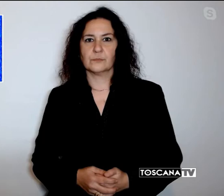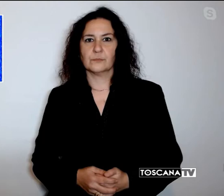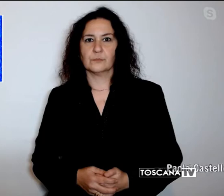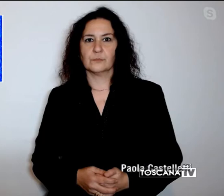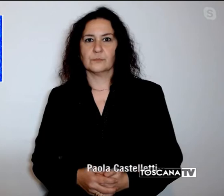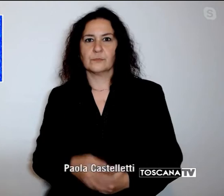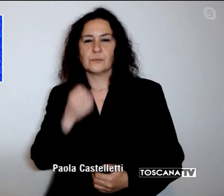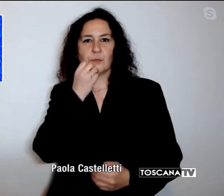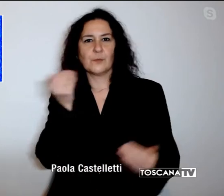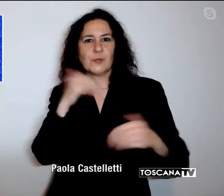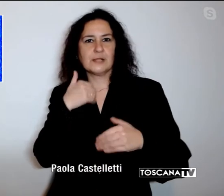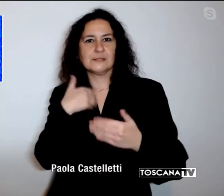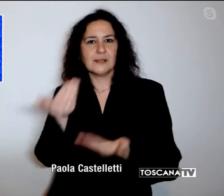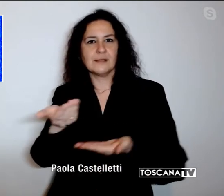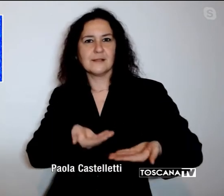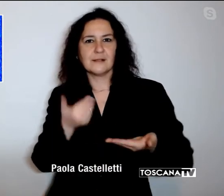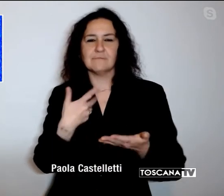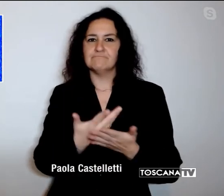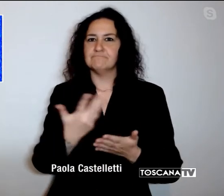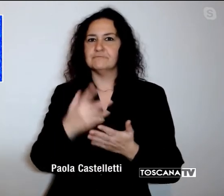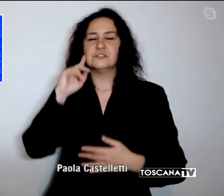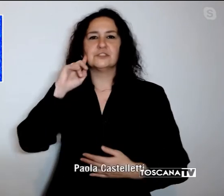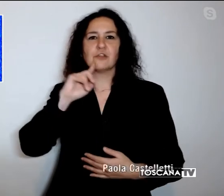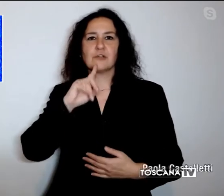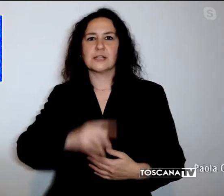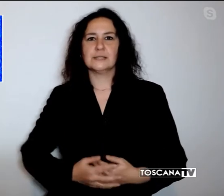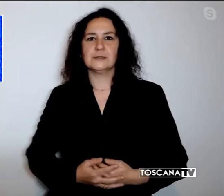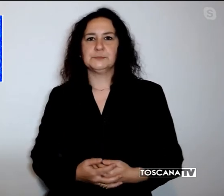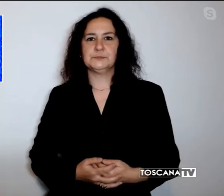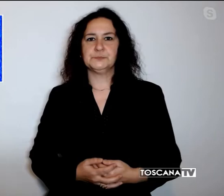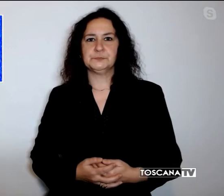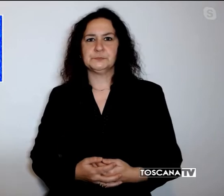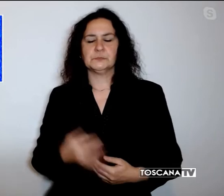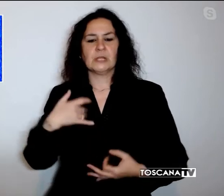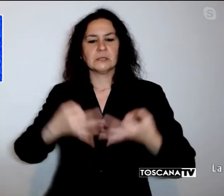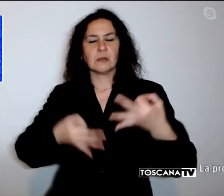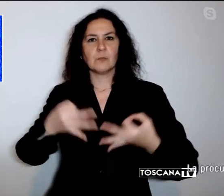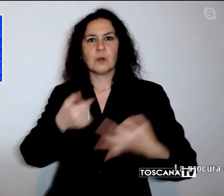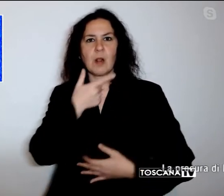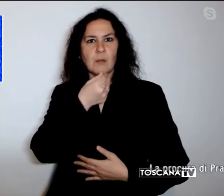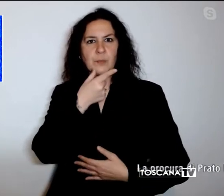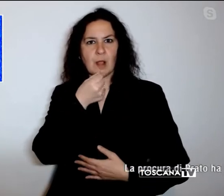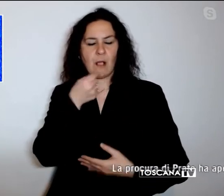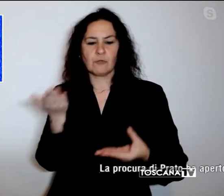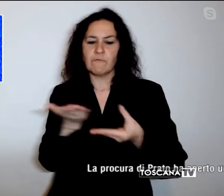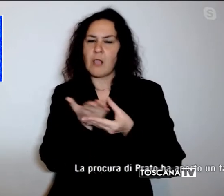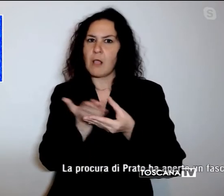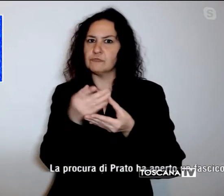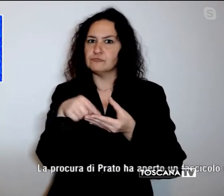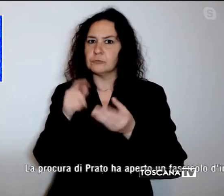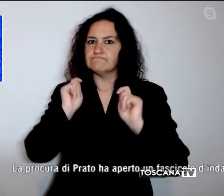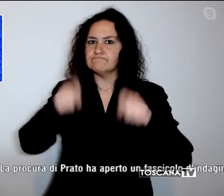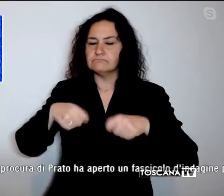Sera, ben trovati al TG Persordi. La Procura di Prato ha aperto un fascicolo d'indagine per omicidio